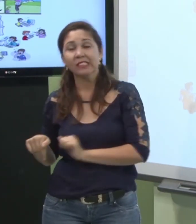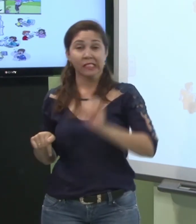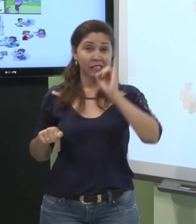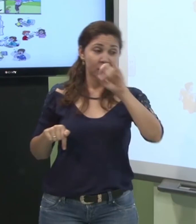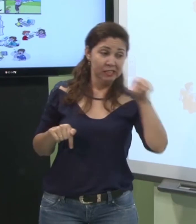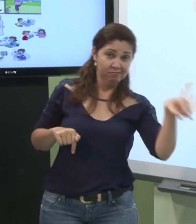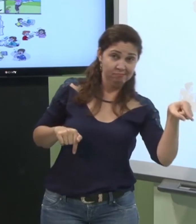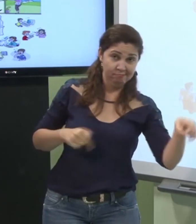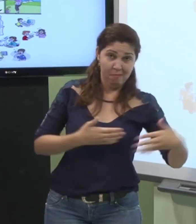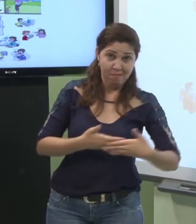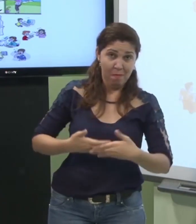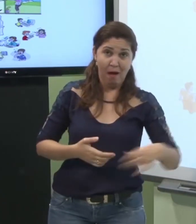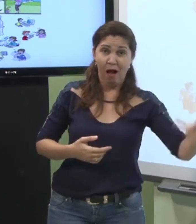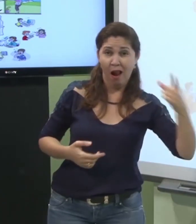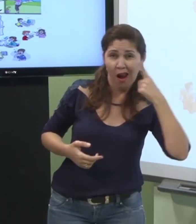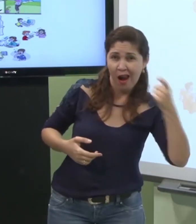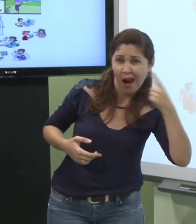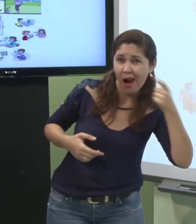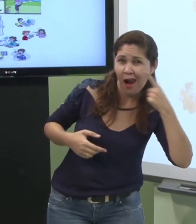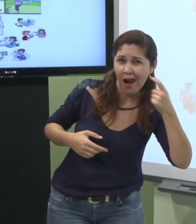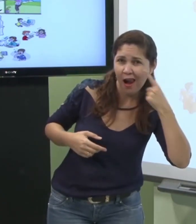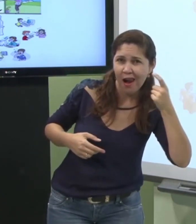pai. Se o bebê chorar